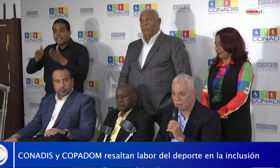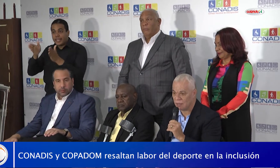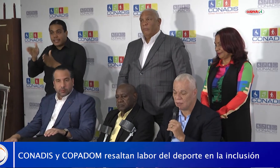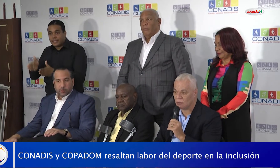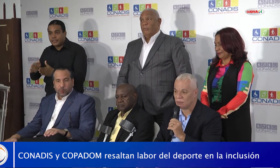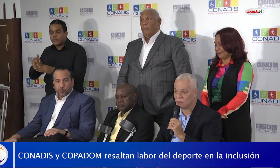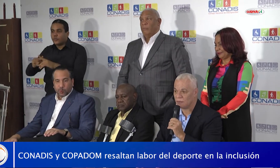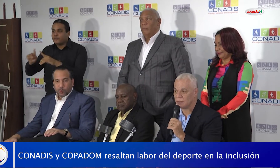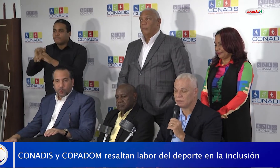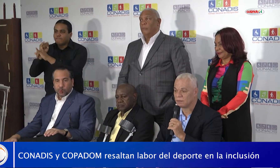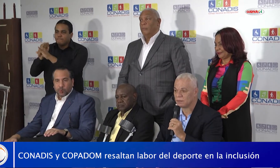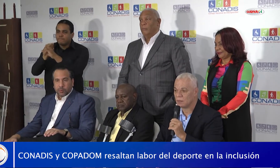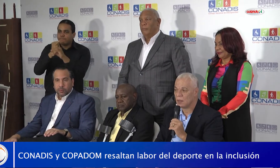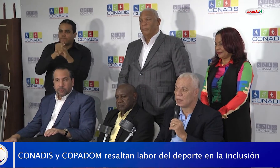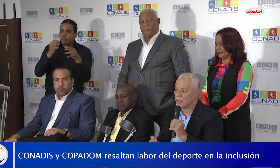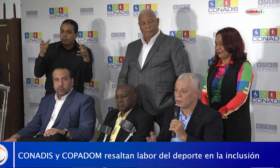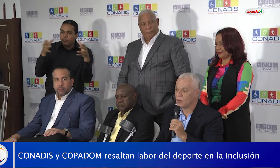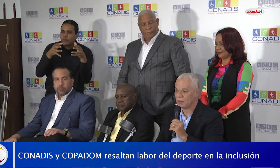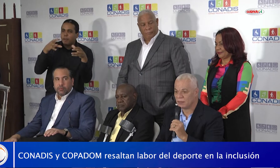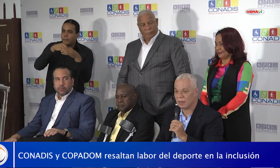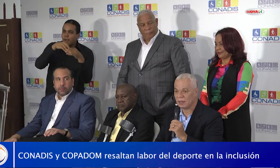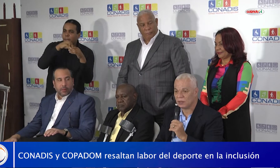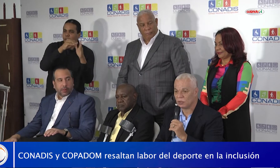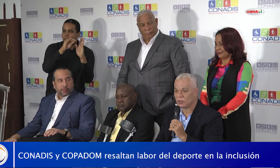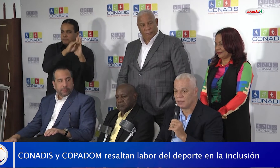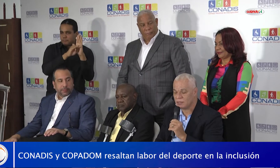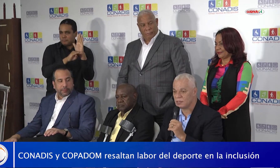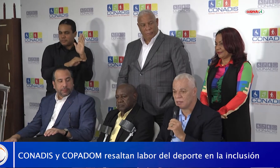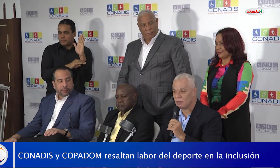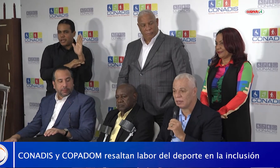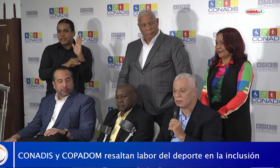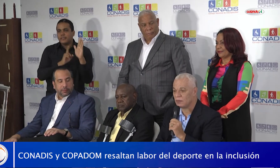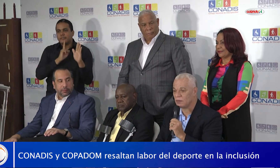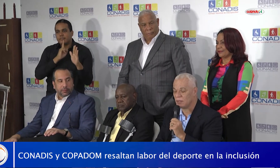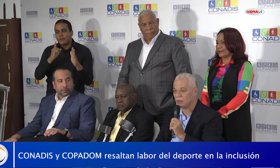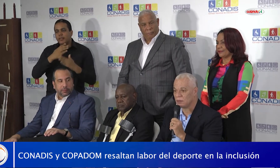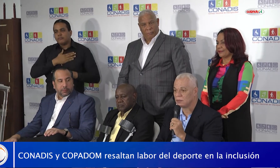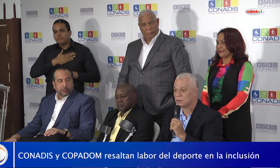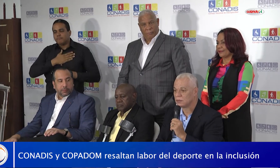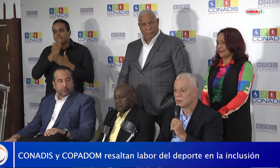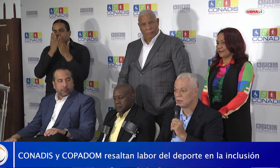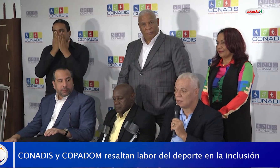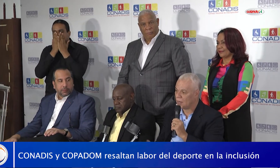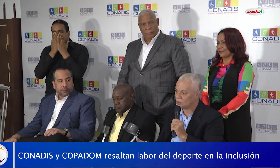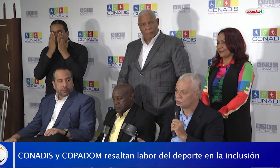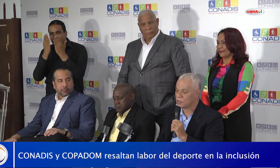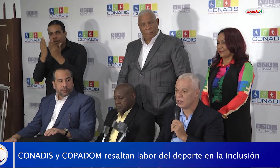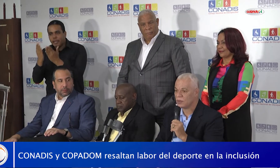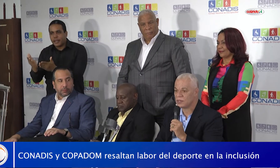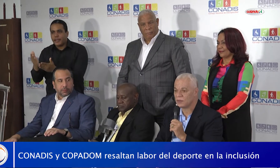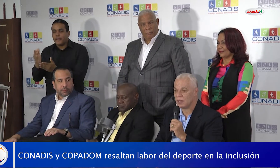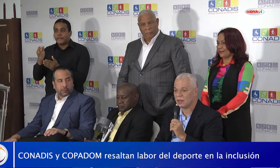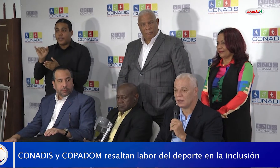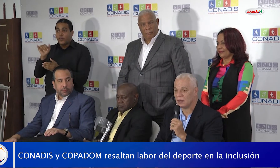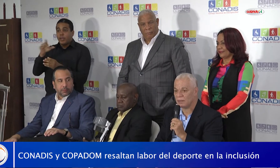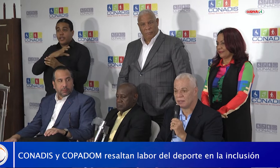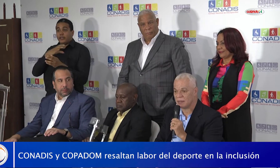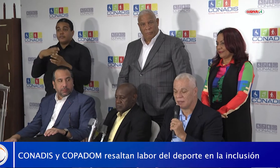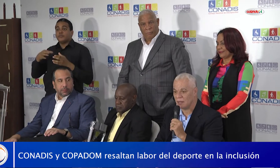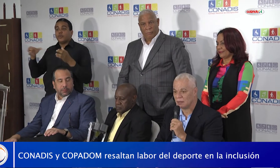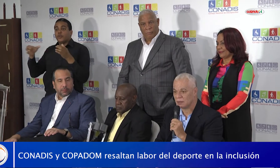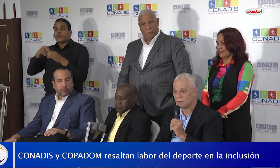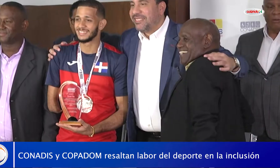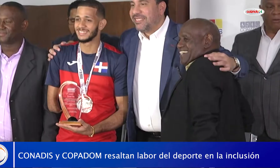instituciones que la conforman, queremos expresarle nuestro más sincero agradecimiento al Consejo Nacional de